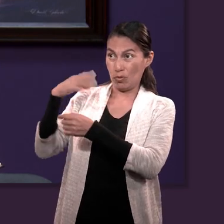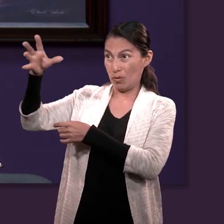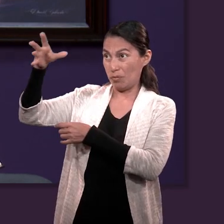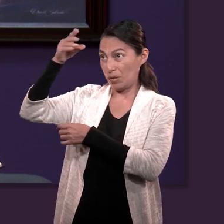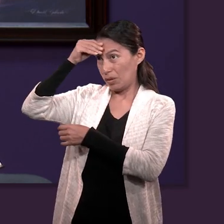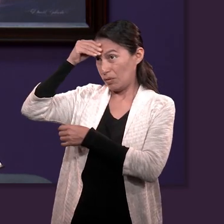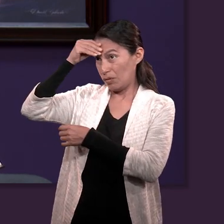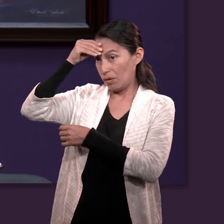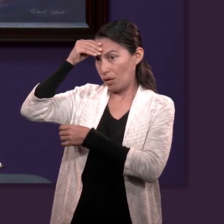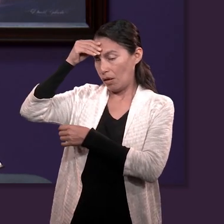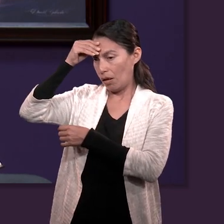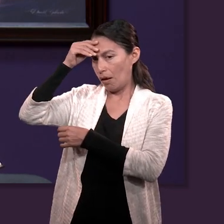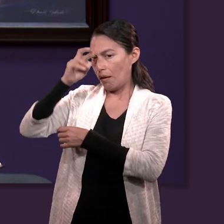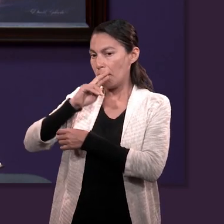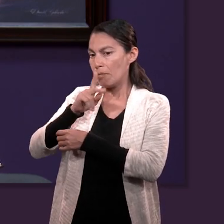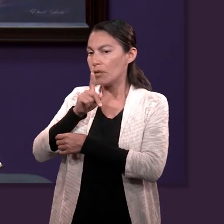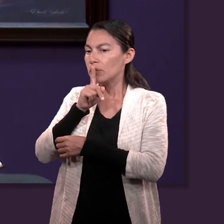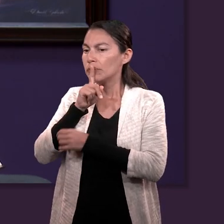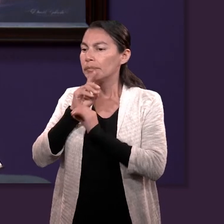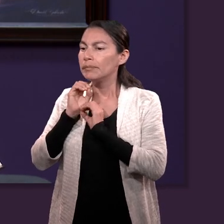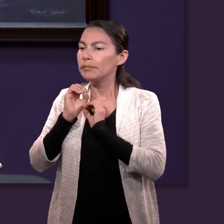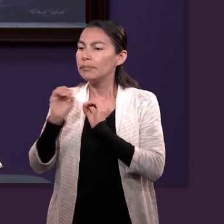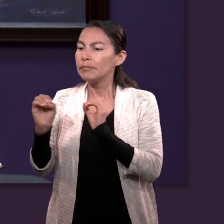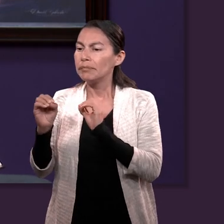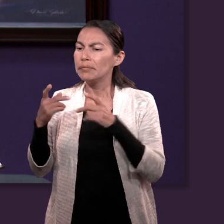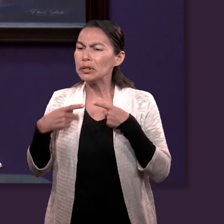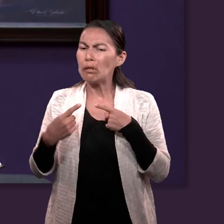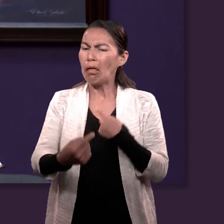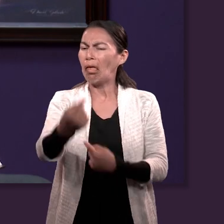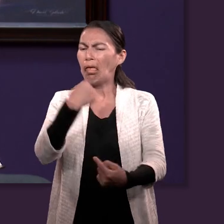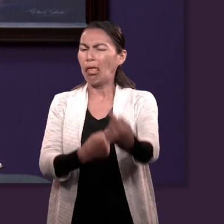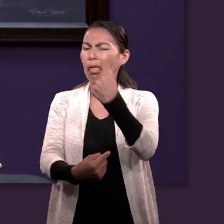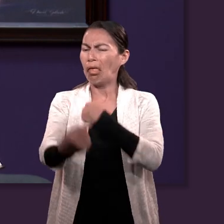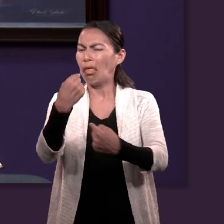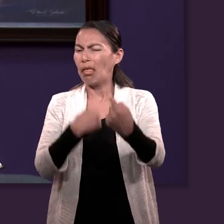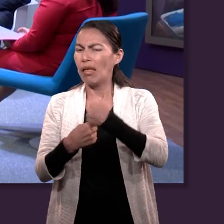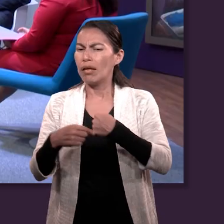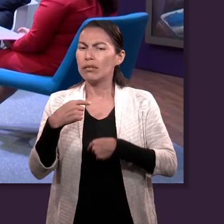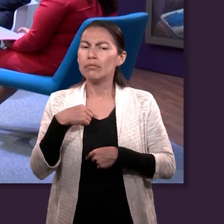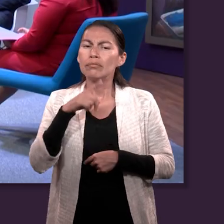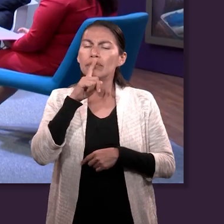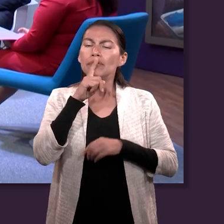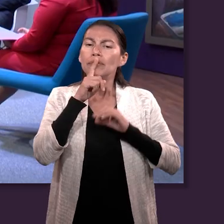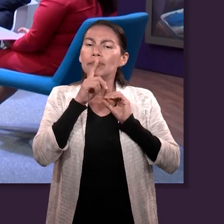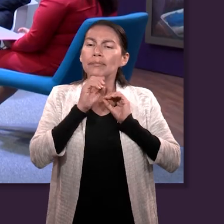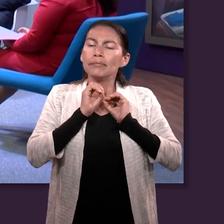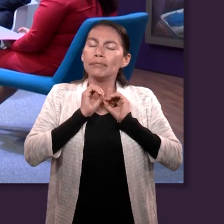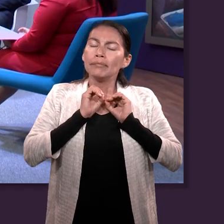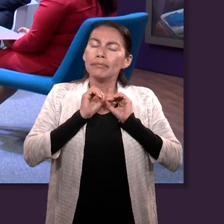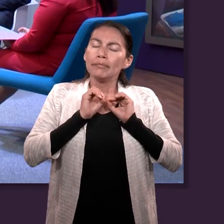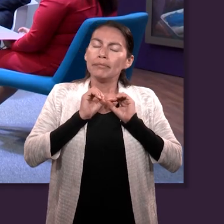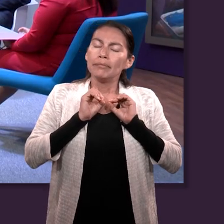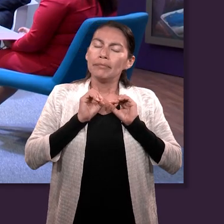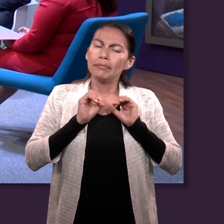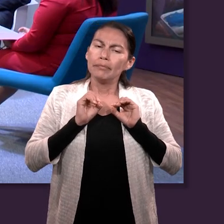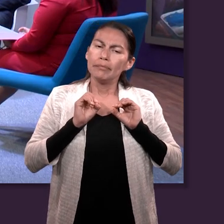mejor quédate callado, guarda silencio, que puede tener un efecto mejor.